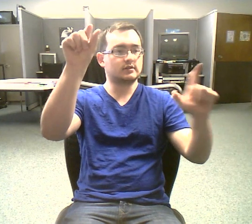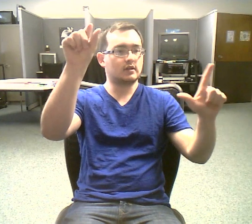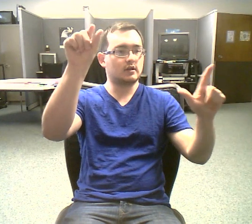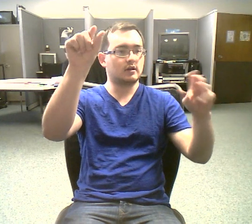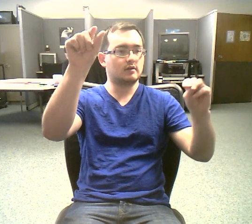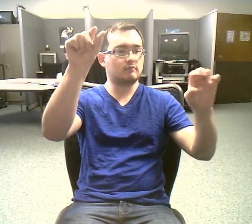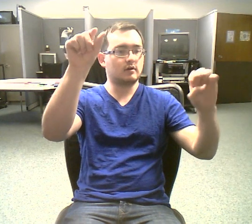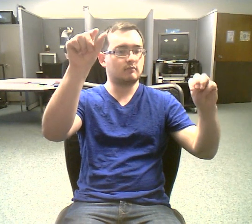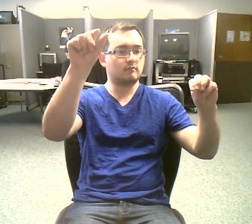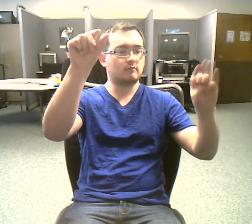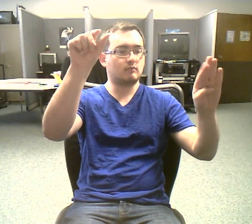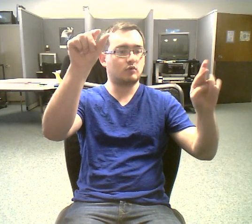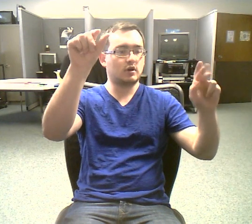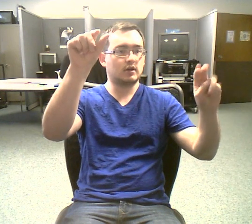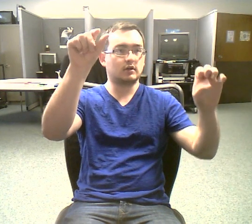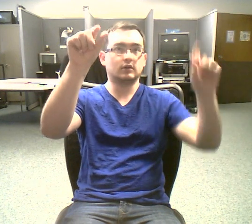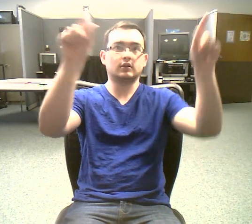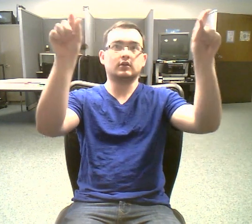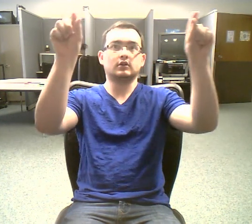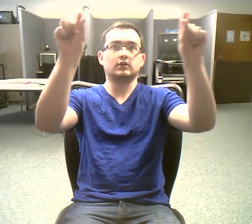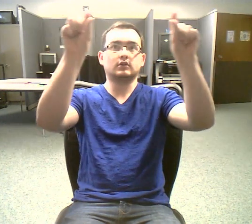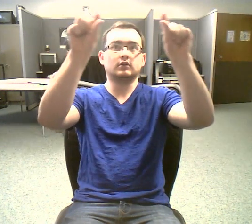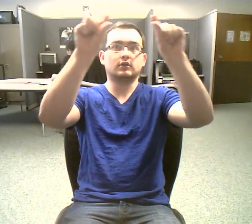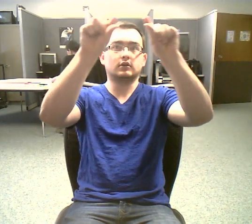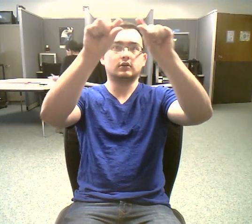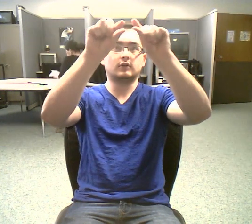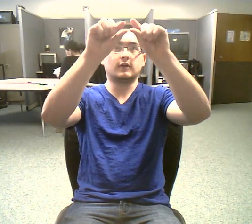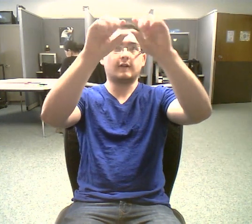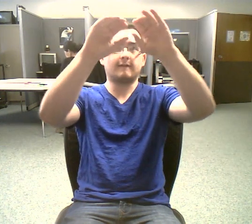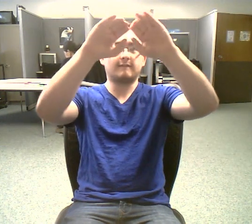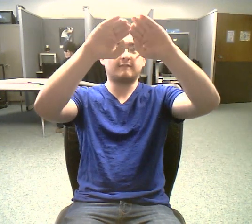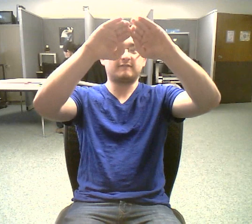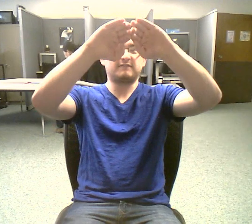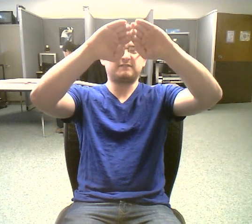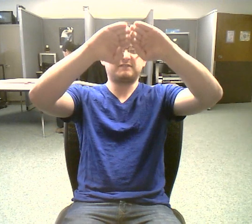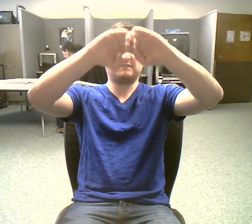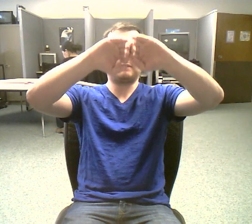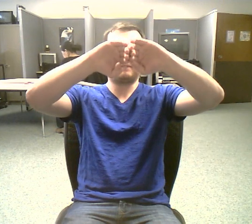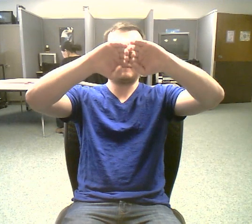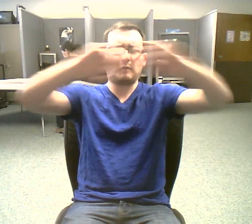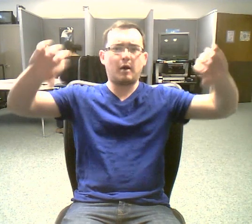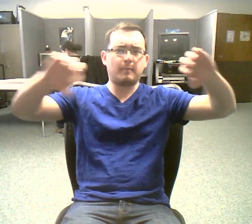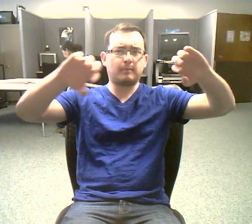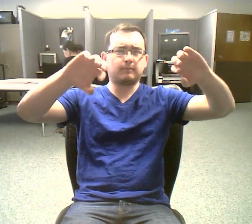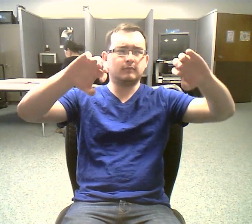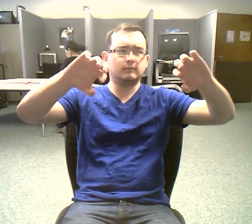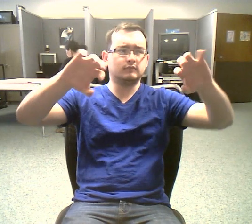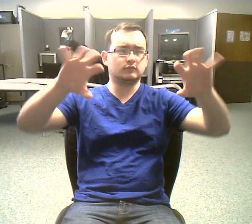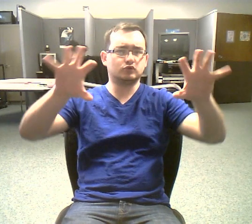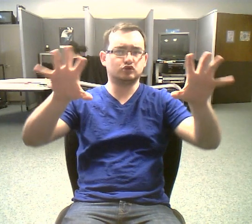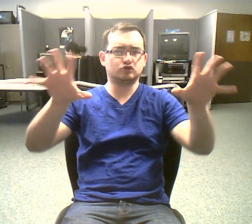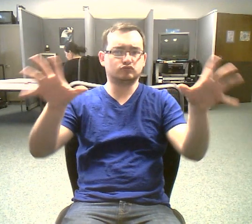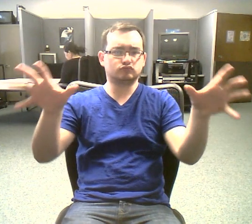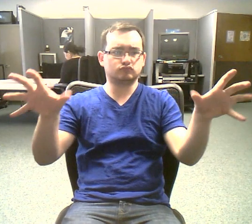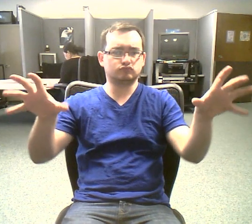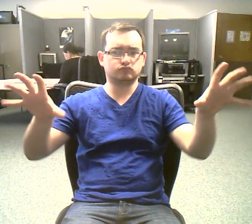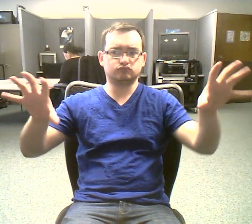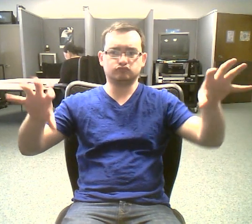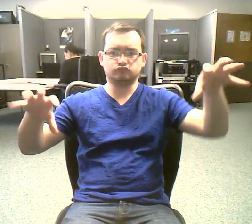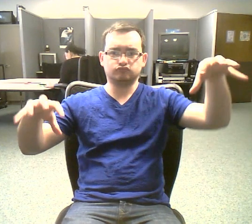pieces. You now have two separate cells, each with half of the original DNA. And then we start